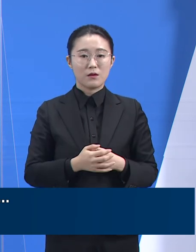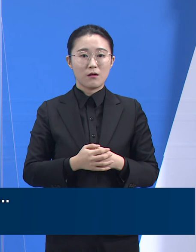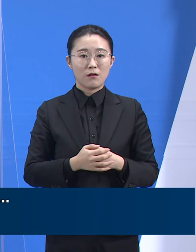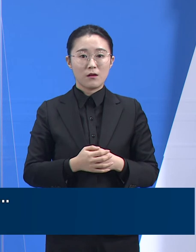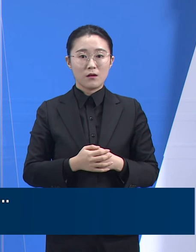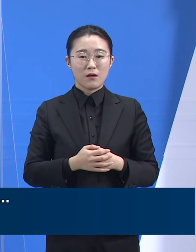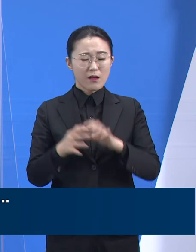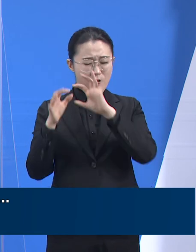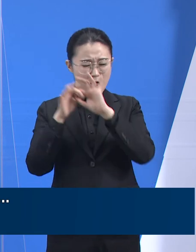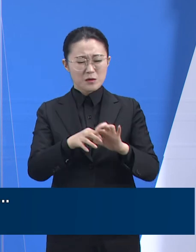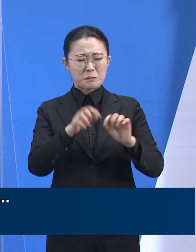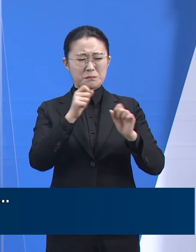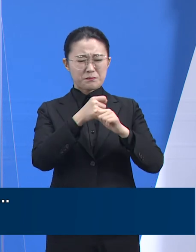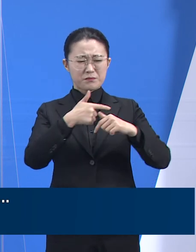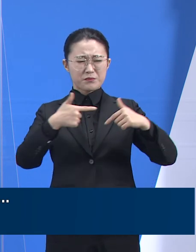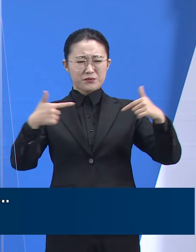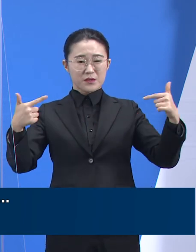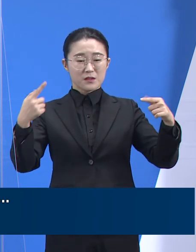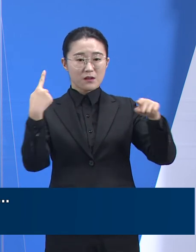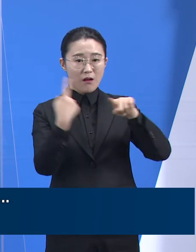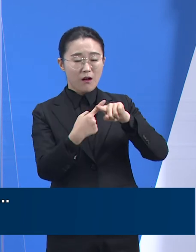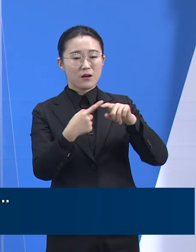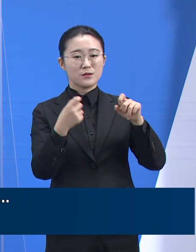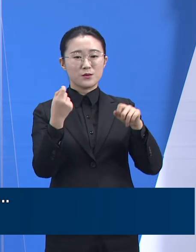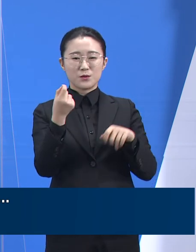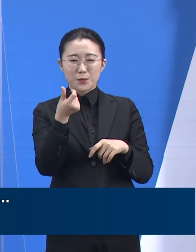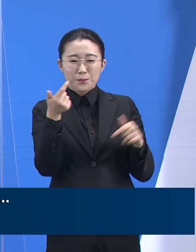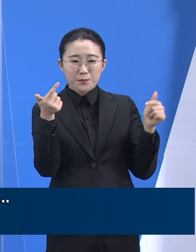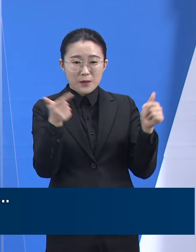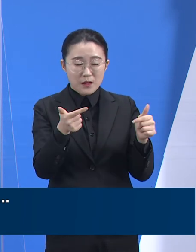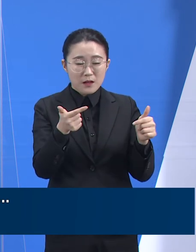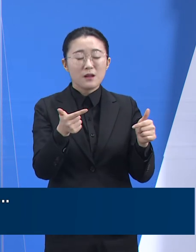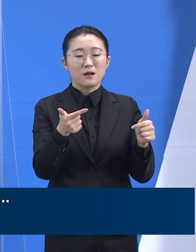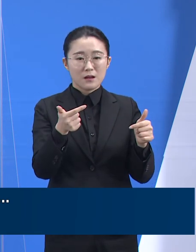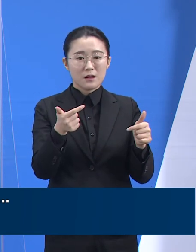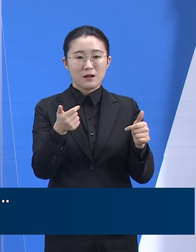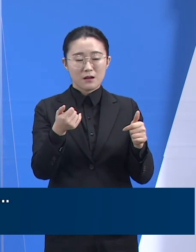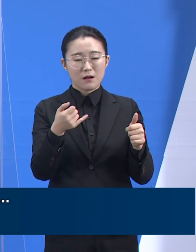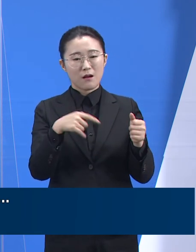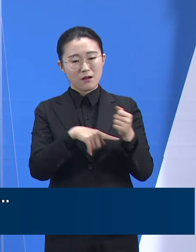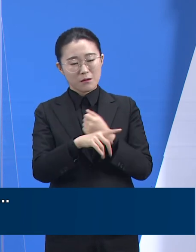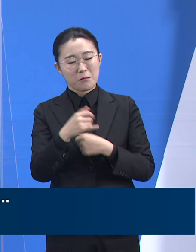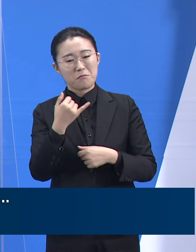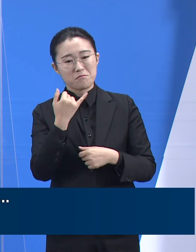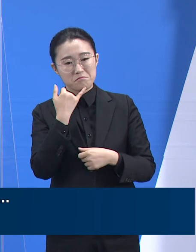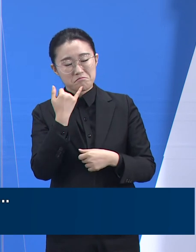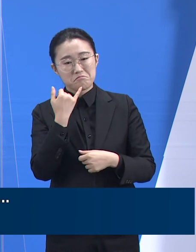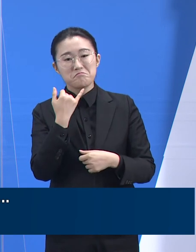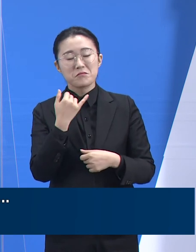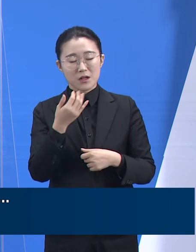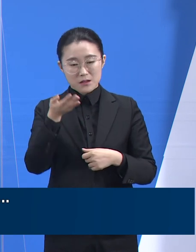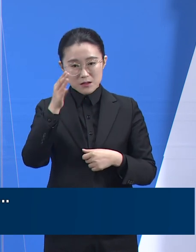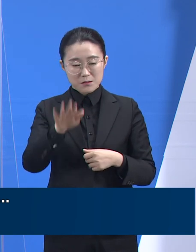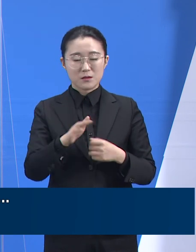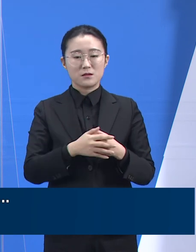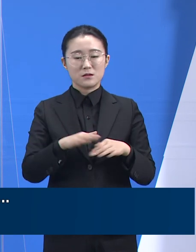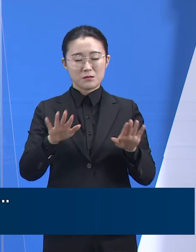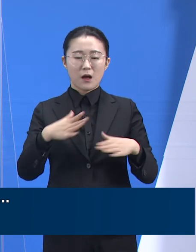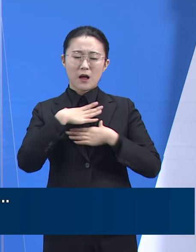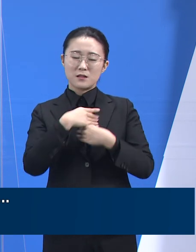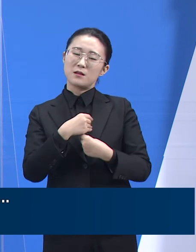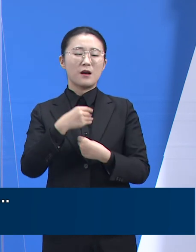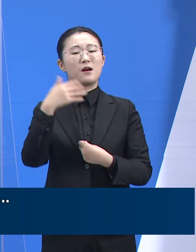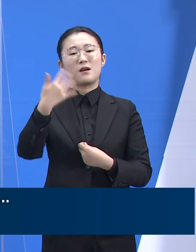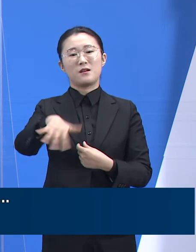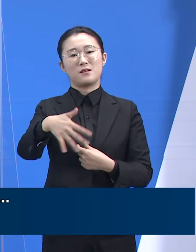제동이 걸린 것 같아 보이는 점에 위를 둘 수 있지만 아직은 유의미한 감수 국면에 접어들었다고 판단하기는 이른 점이 있고